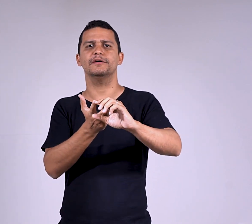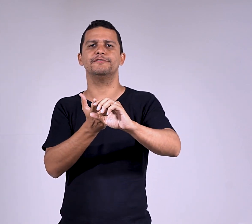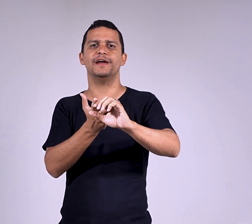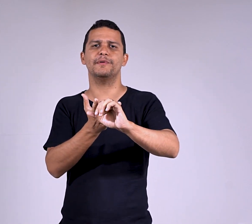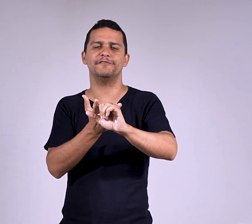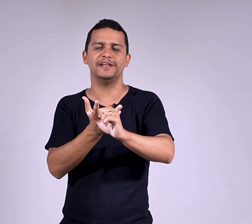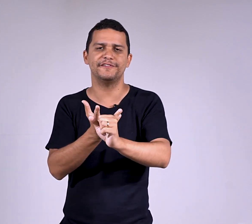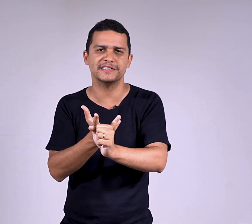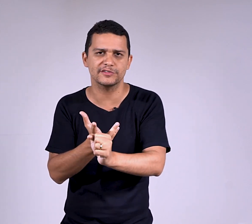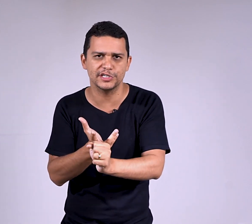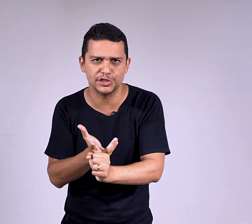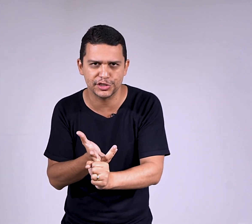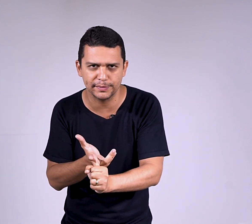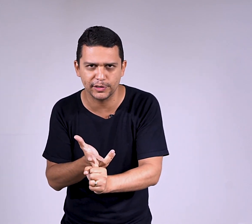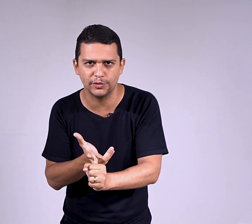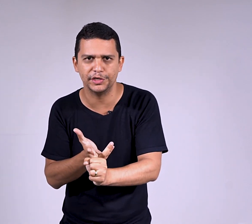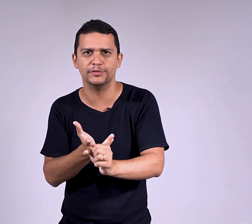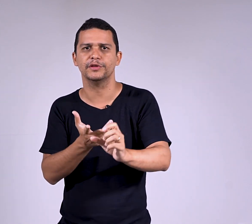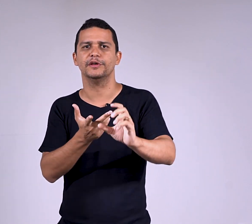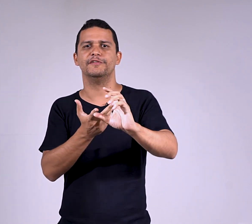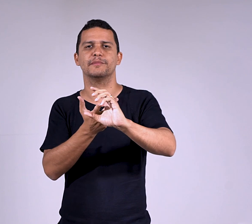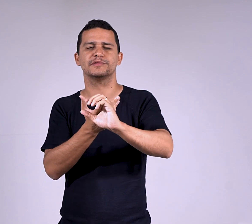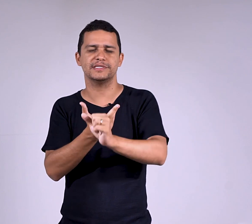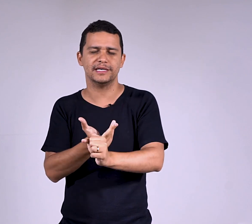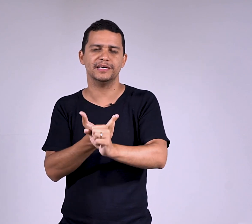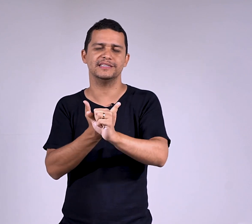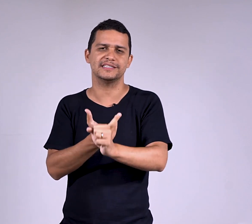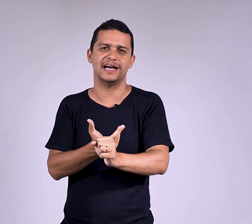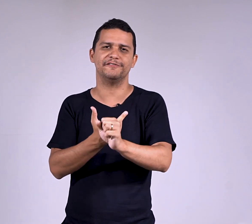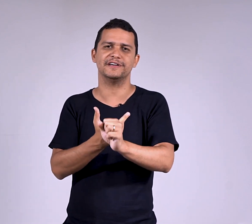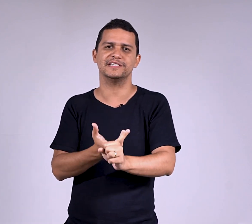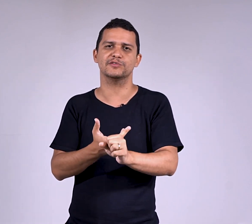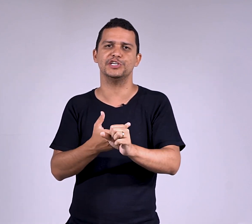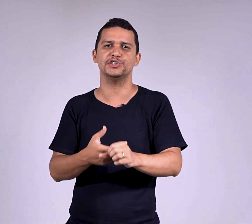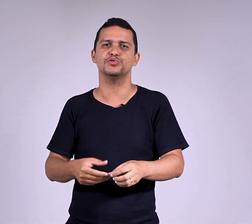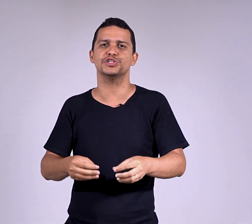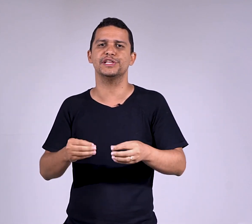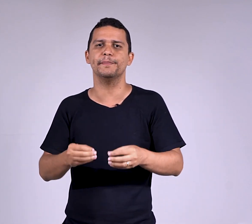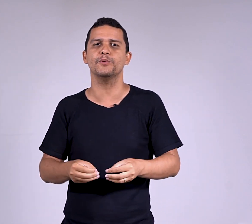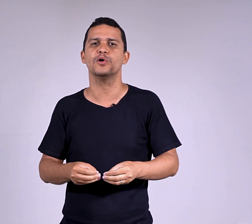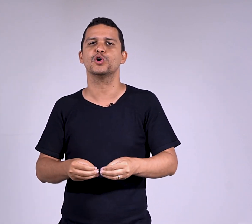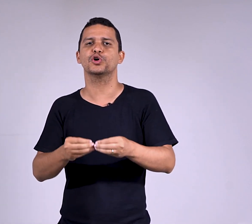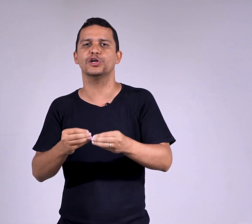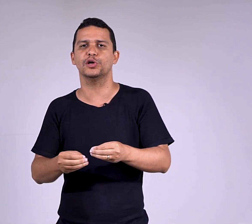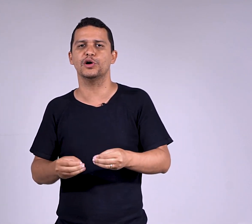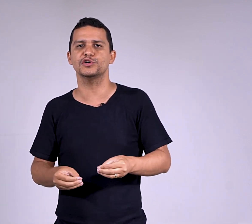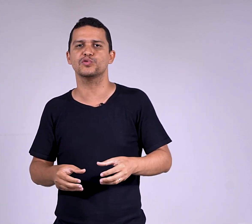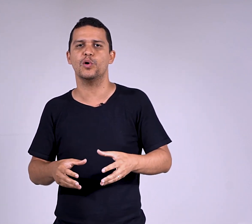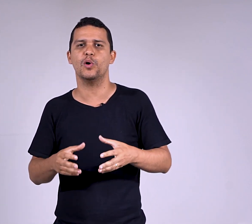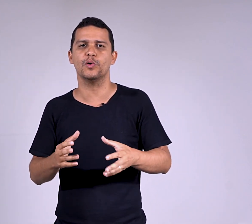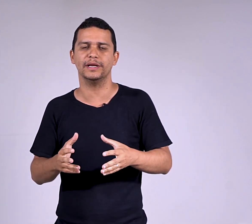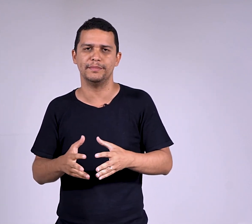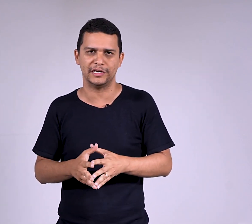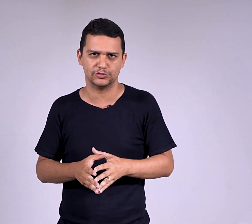Verbo haver e fazer com sentido de tempo decorrido. Verbo ser, estar e fazer com sentido de tempo cronológico ou climático.